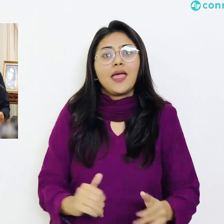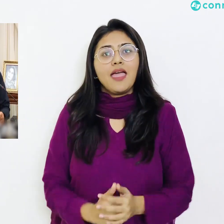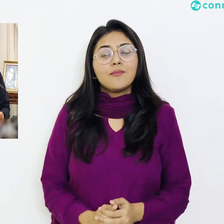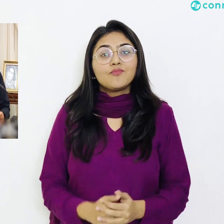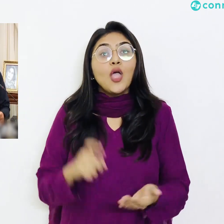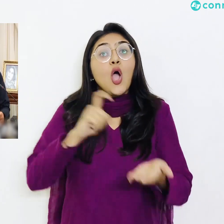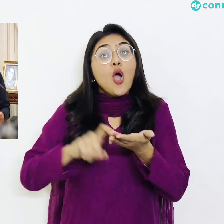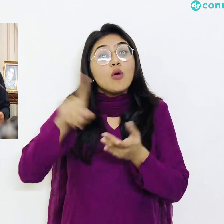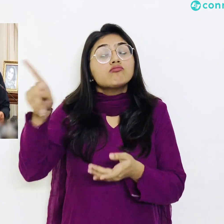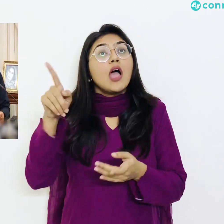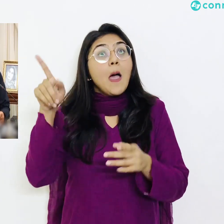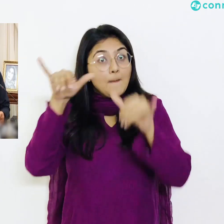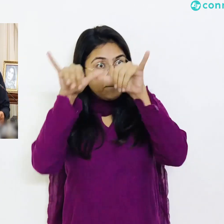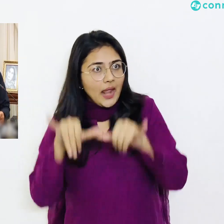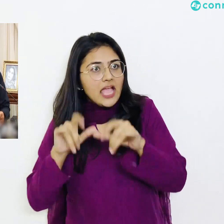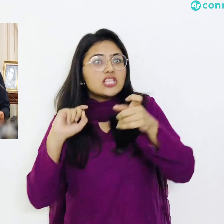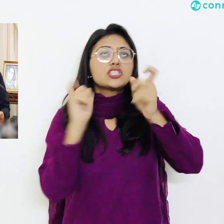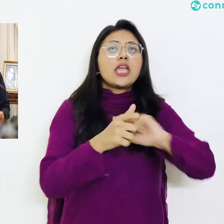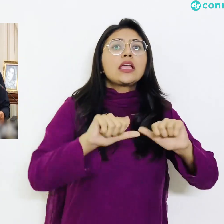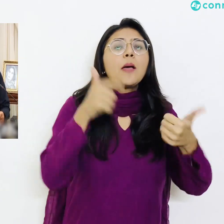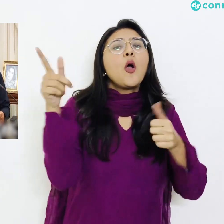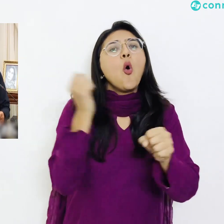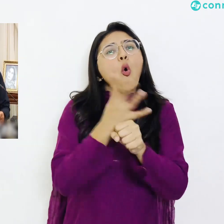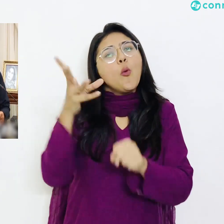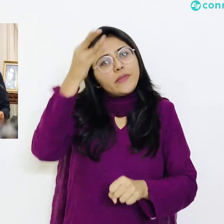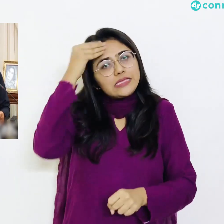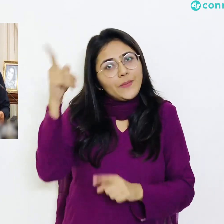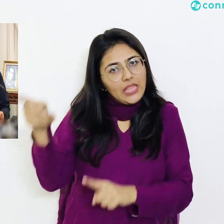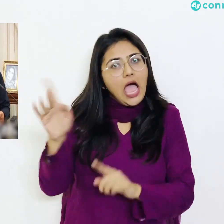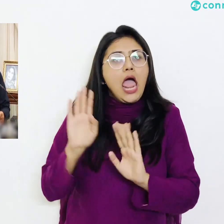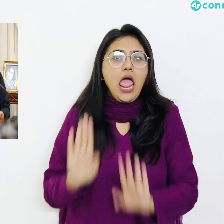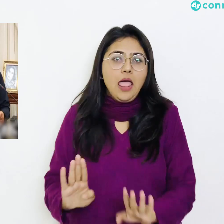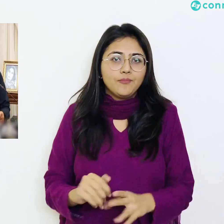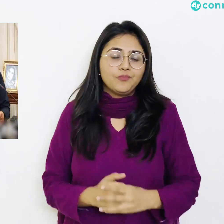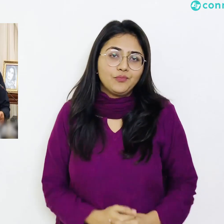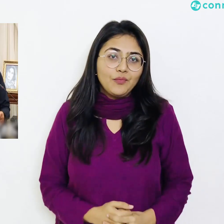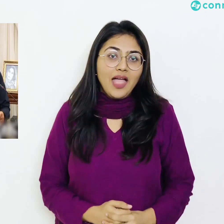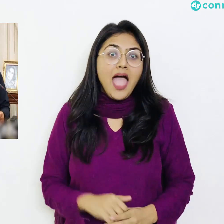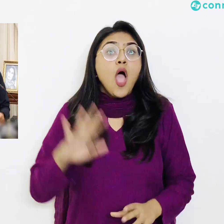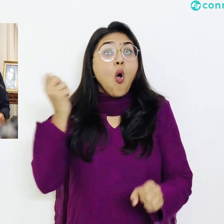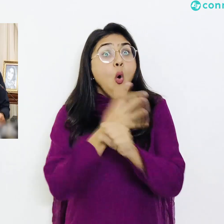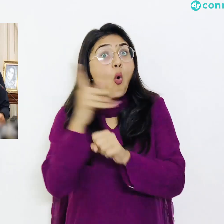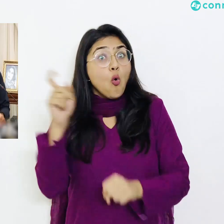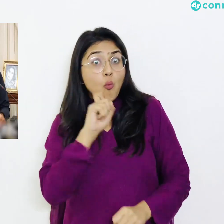پر اس فیصلے کی ذمہ داری حکومت پر ہوگی جس کو علماء اکرام حمایت کریں گے